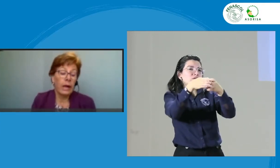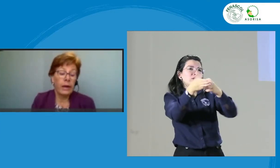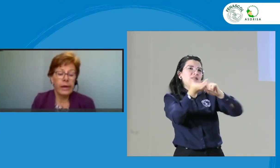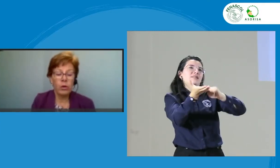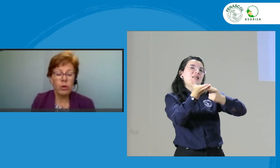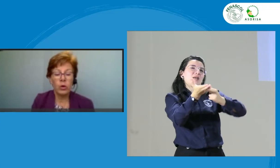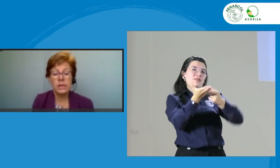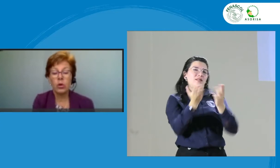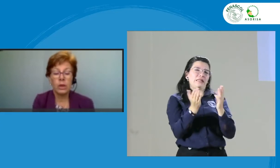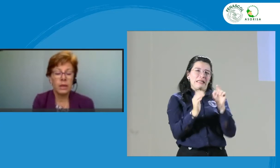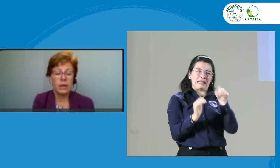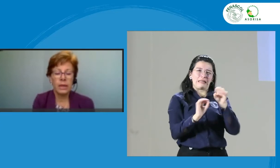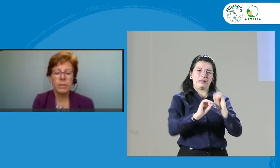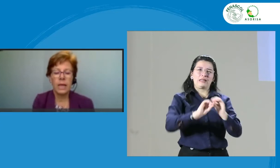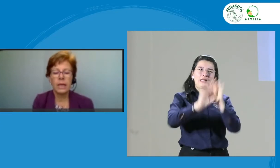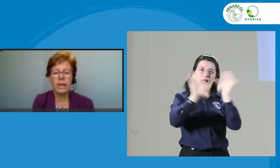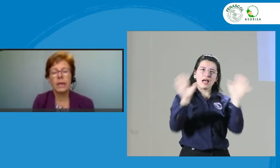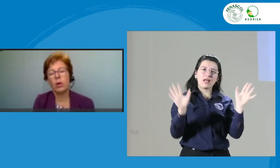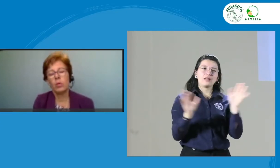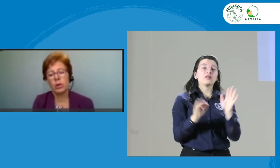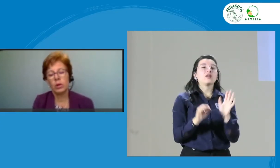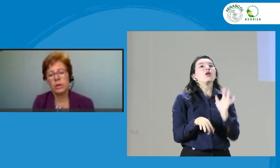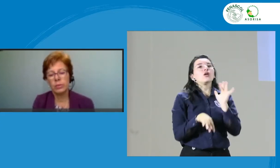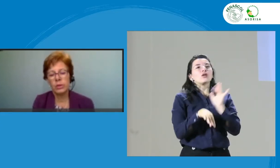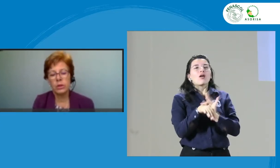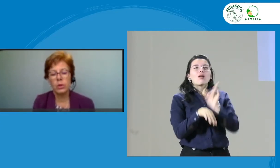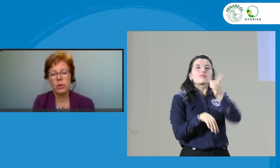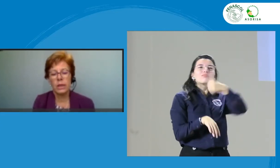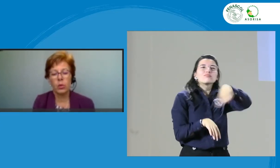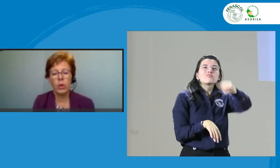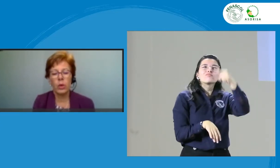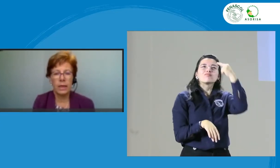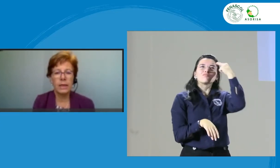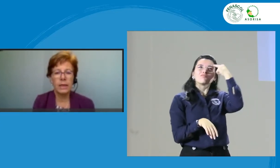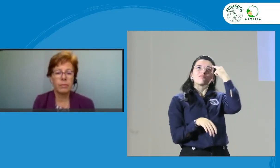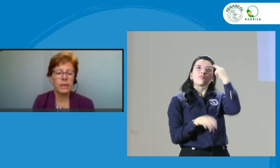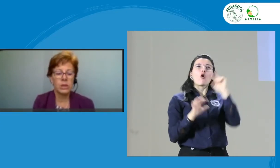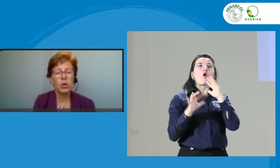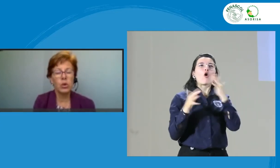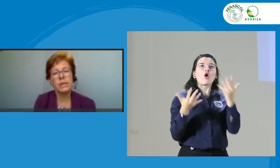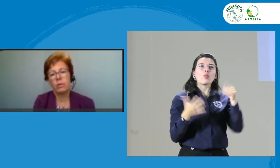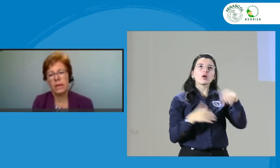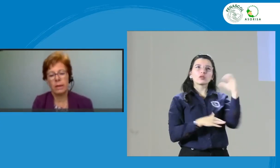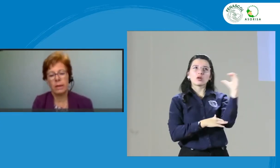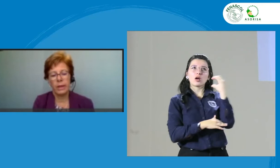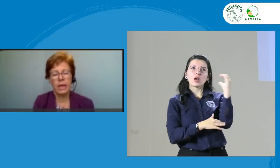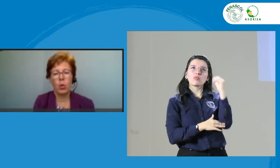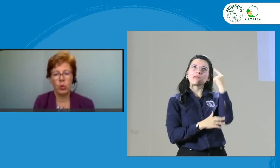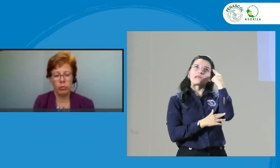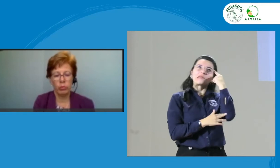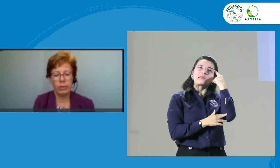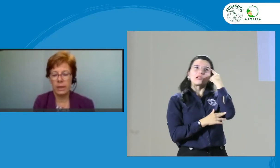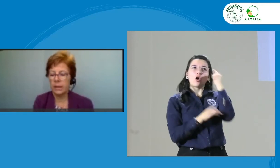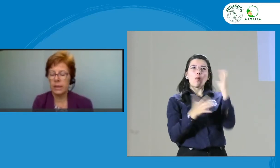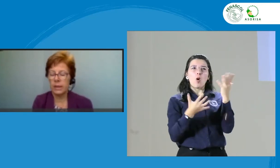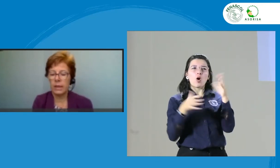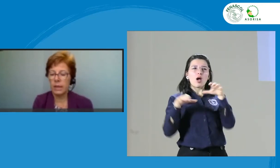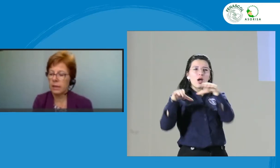Como les digo, tendrían que mirar qué tan complejo es el proceso de regular la interpretación y si vale la pena o no, para que tengan